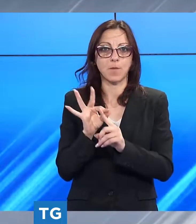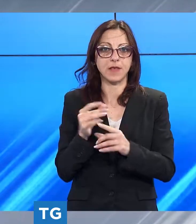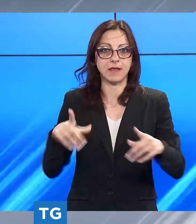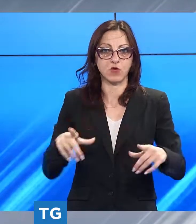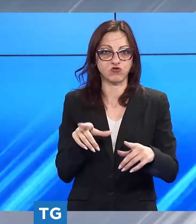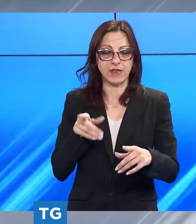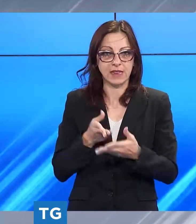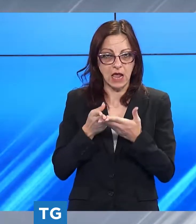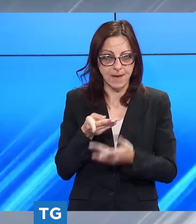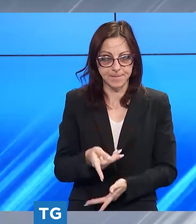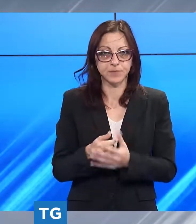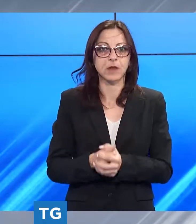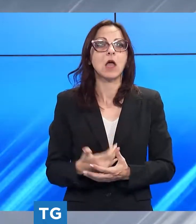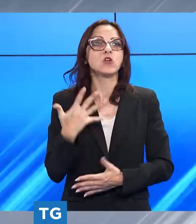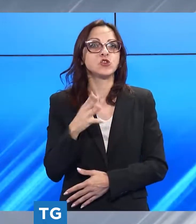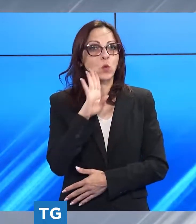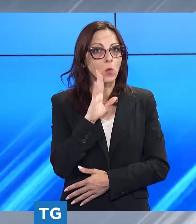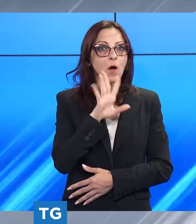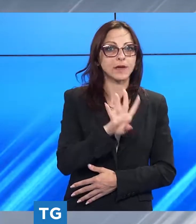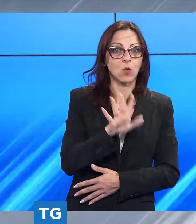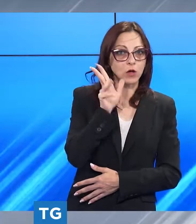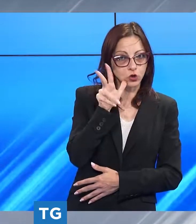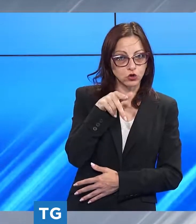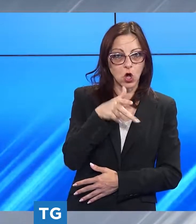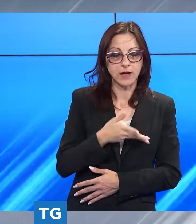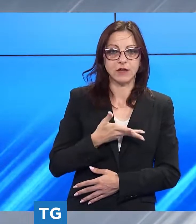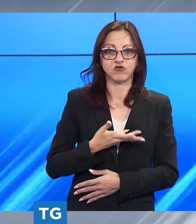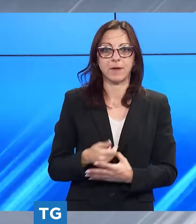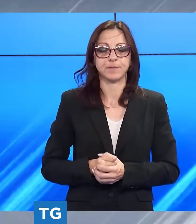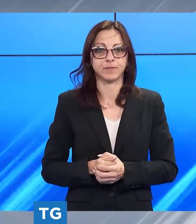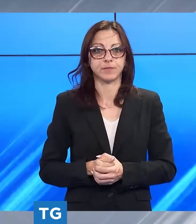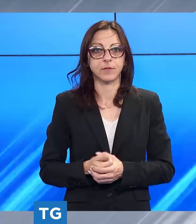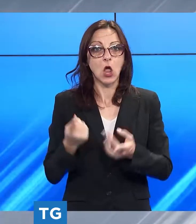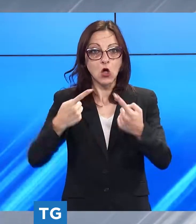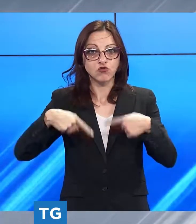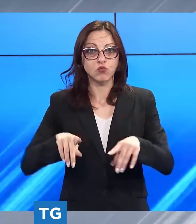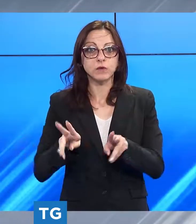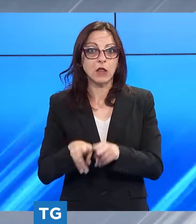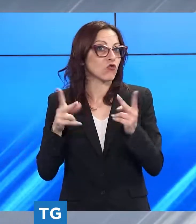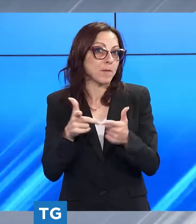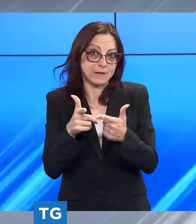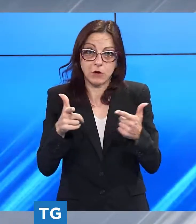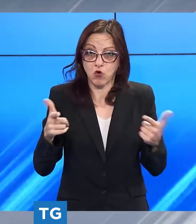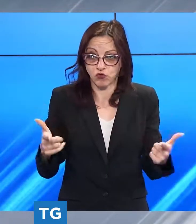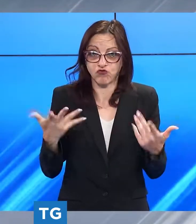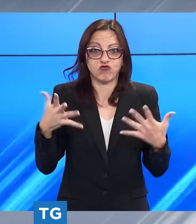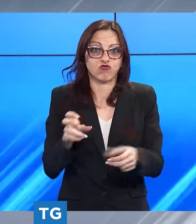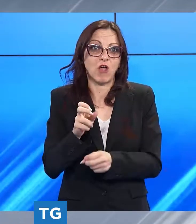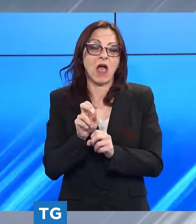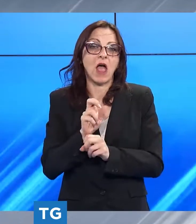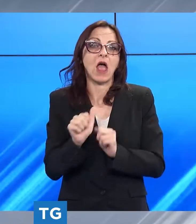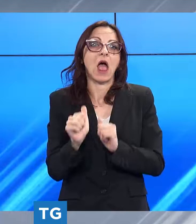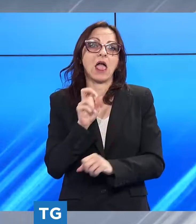consiglieri incaricati il neo sindaco mario pardini ha presentato la giunta nessuna sorpresa rispetto a quanto anticipato il